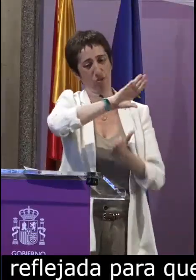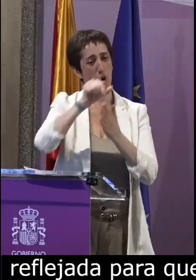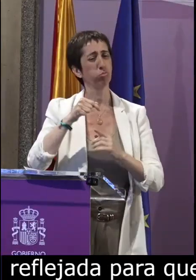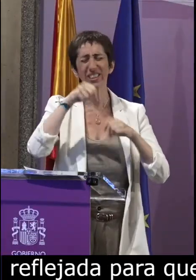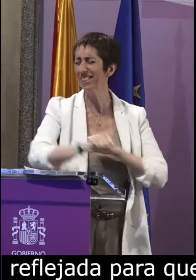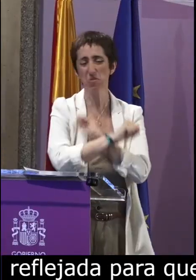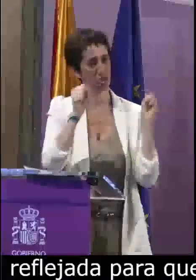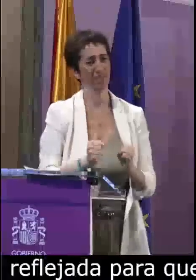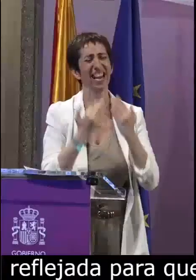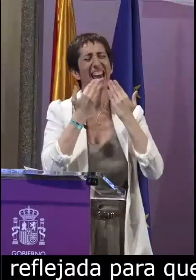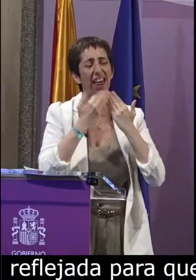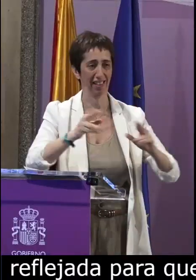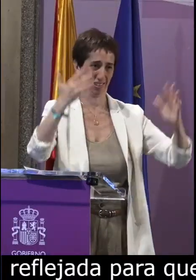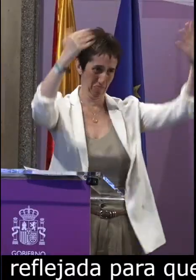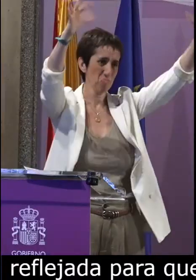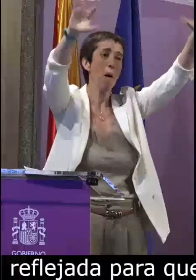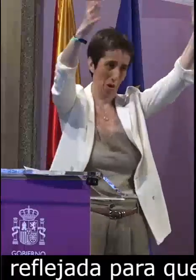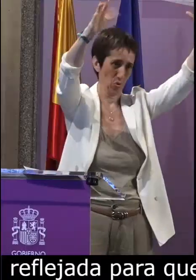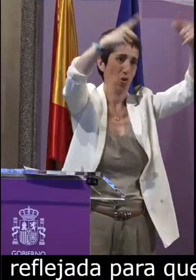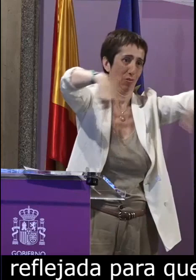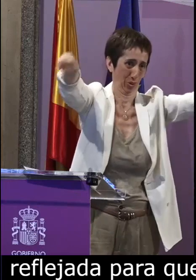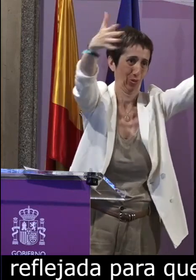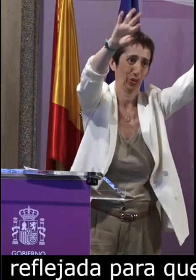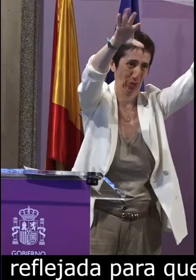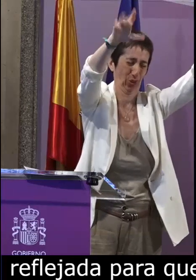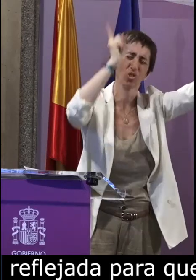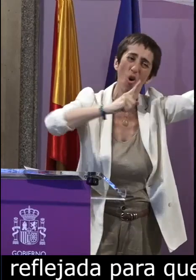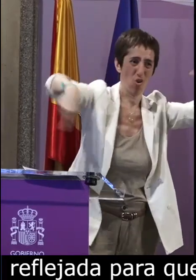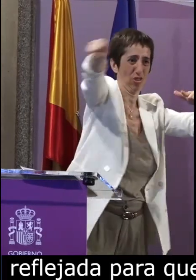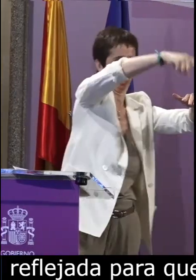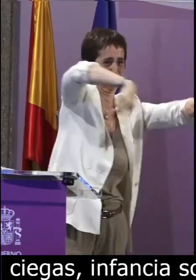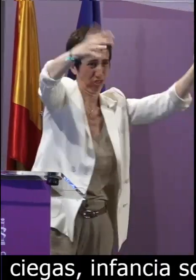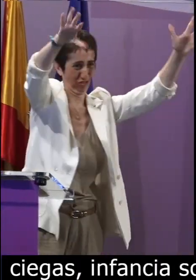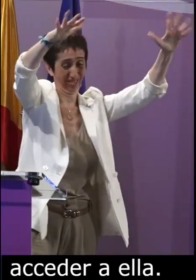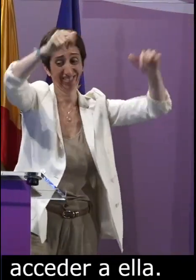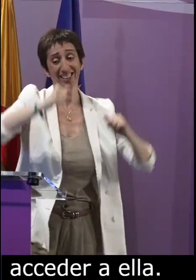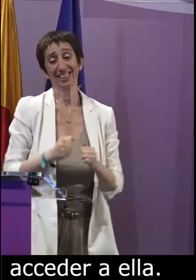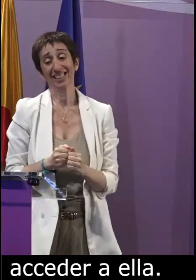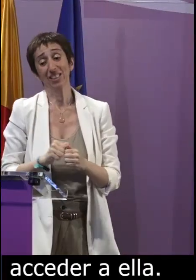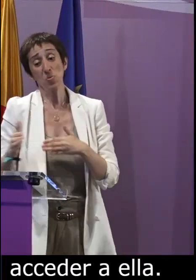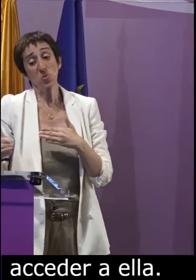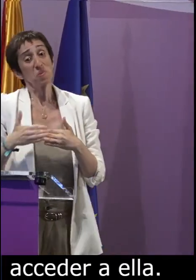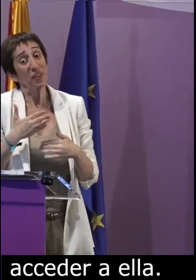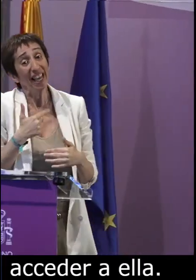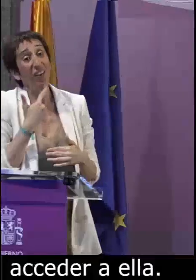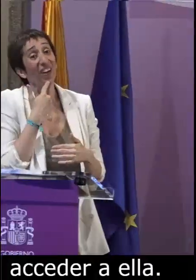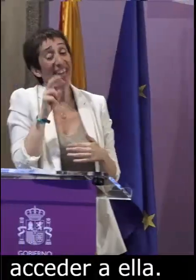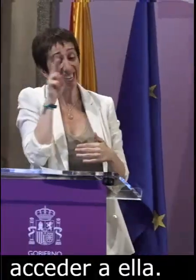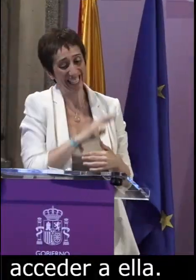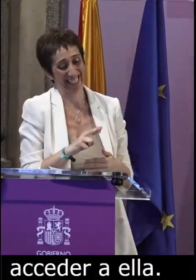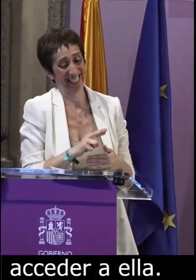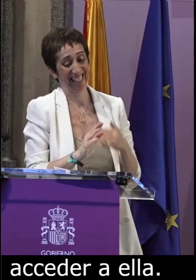sin vosotros habría sido imposible la creación de este corpus así que muchas gracias a todas y a todos un aplauso para vosotras